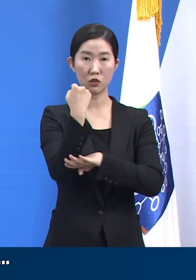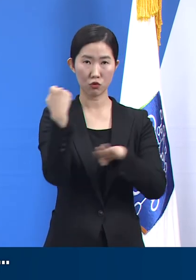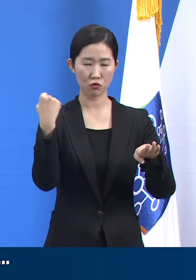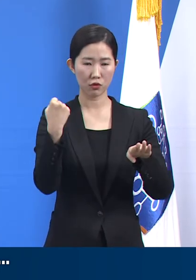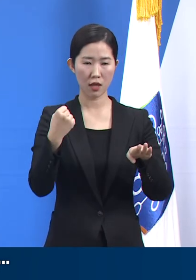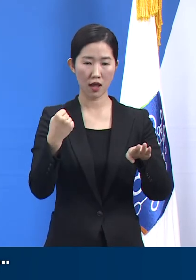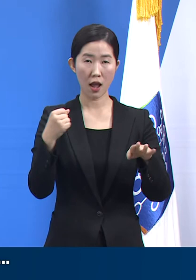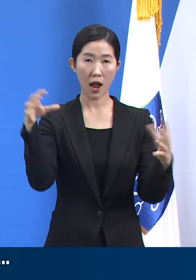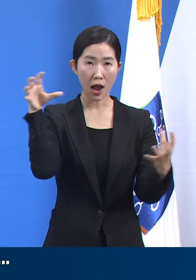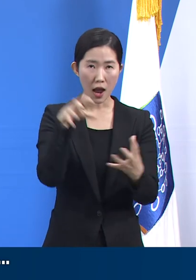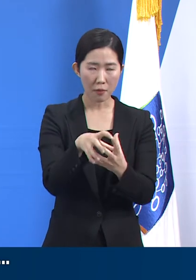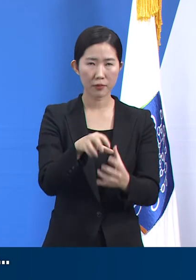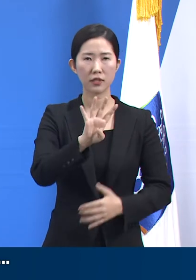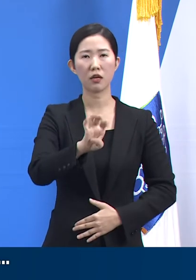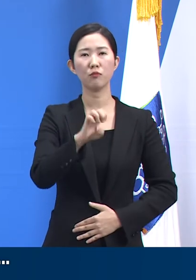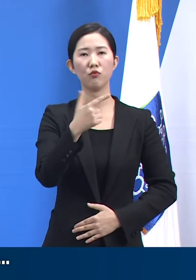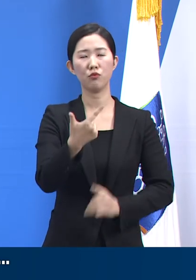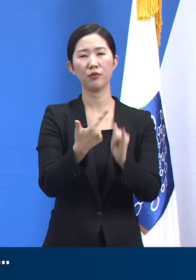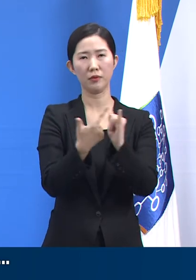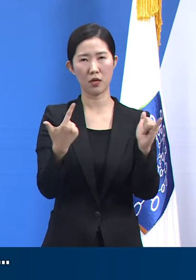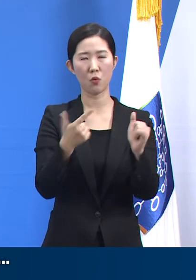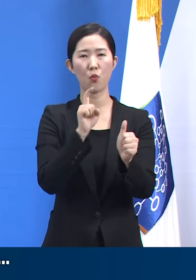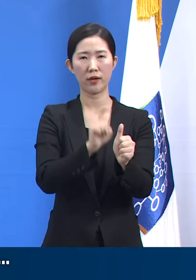수는 46명으로 확인됩니다.